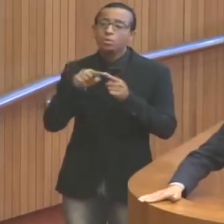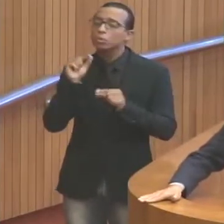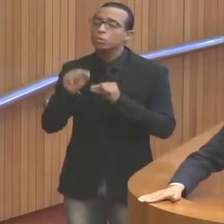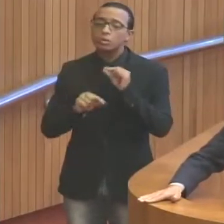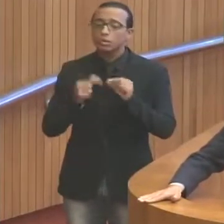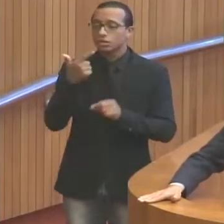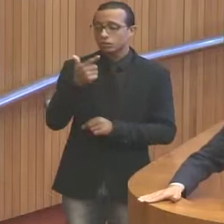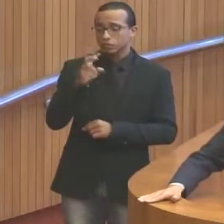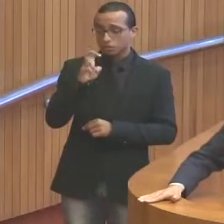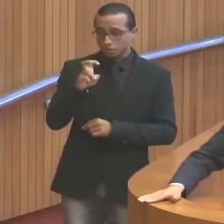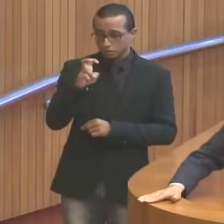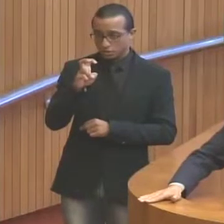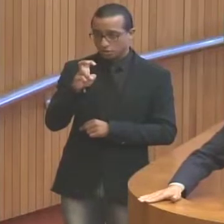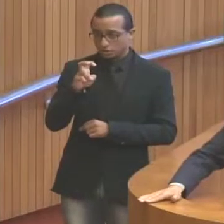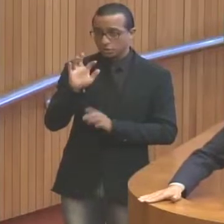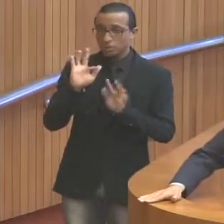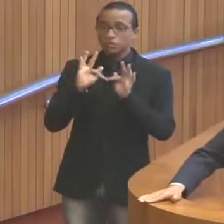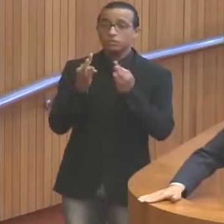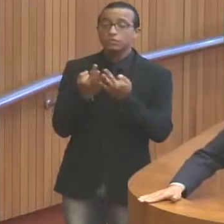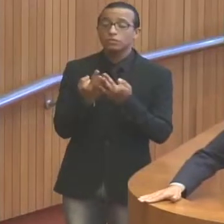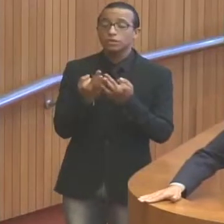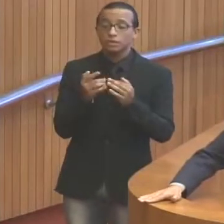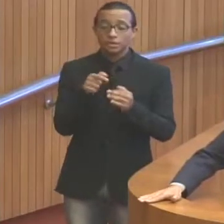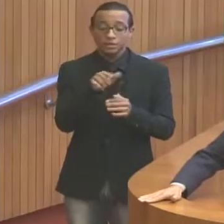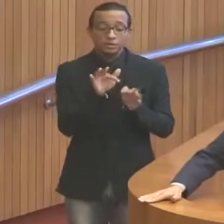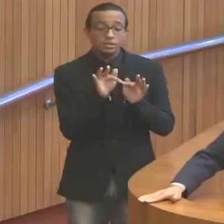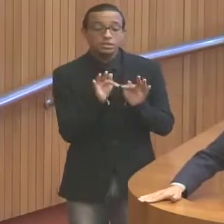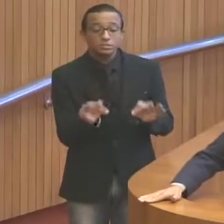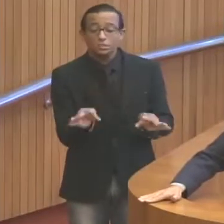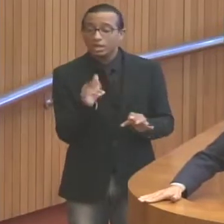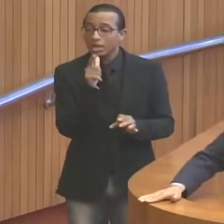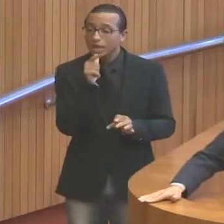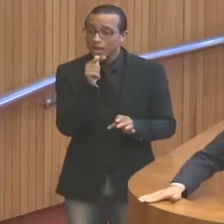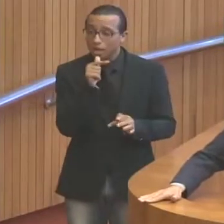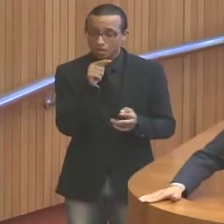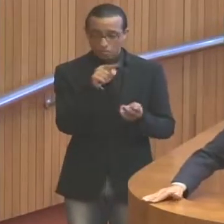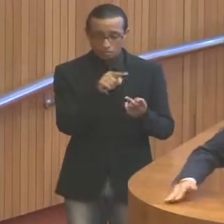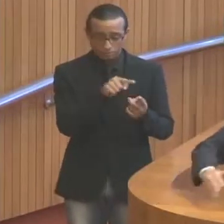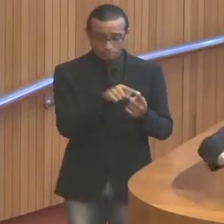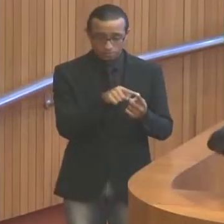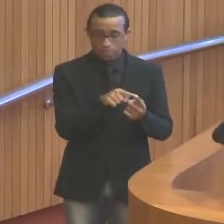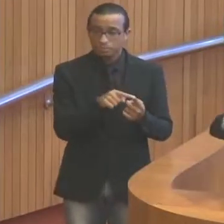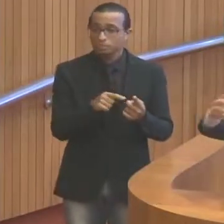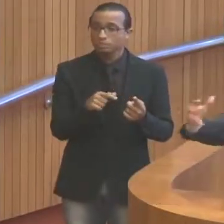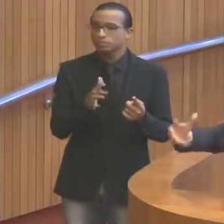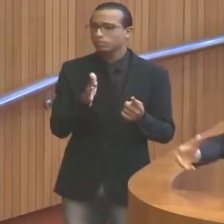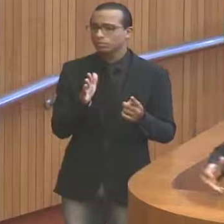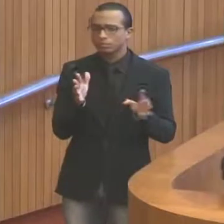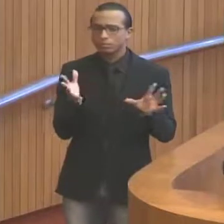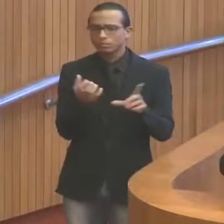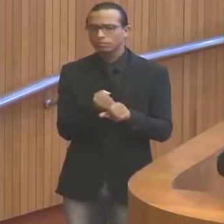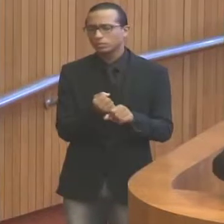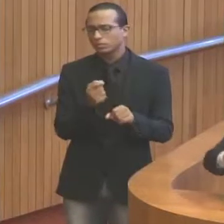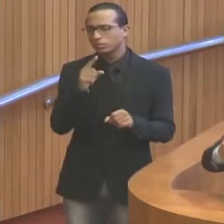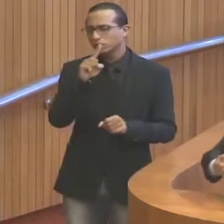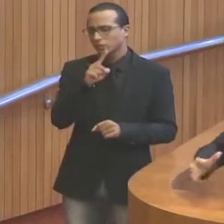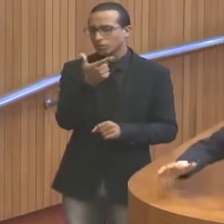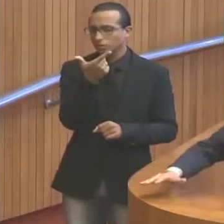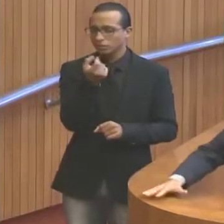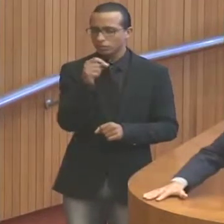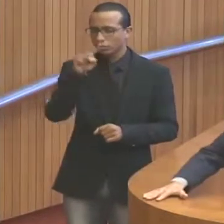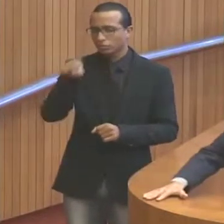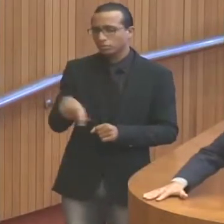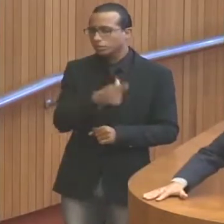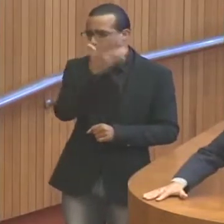famílias, no sistema simplificado de abastecimento d'água, beneficiaram em torno de uma população de 120